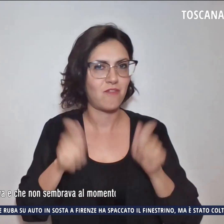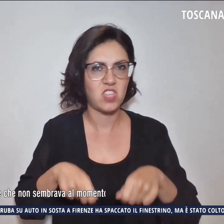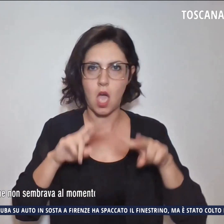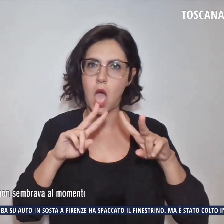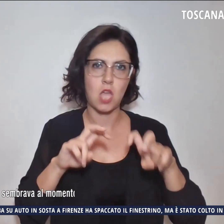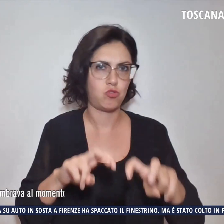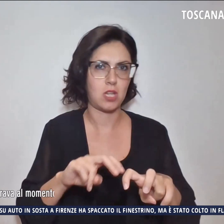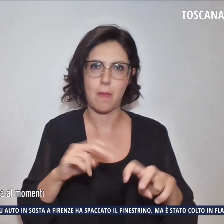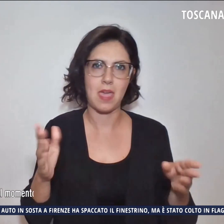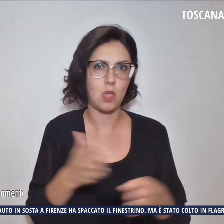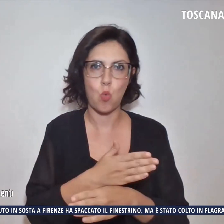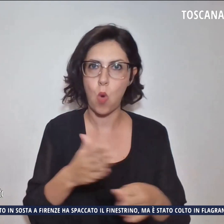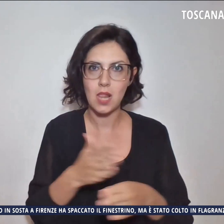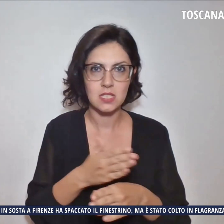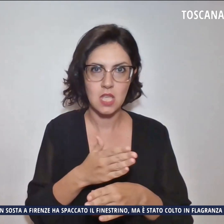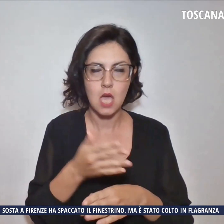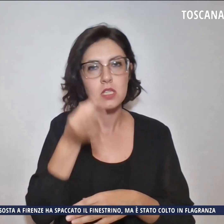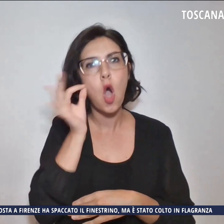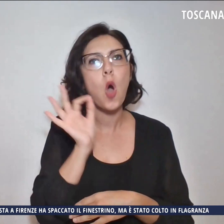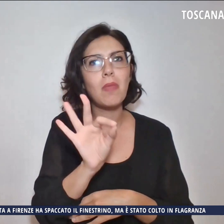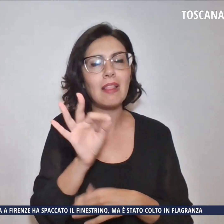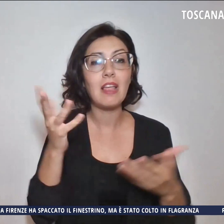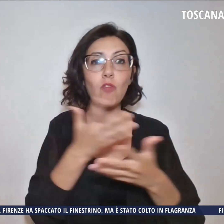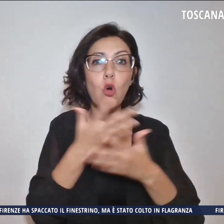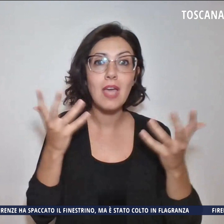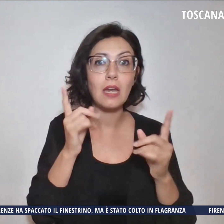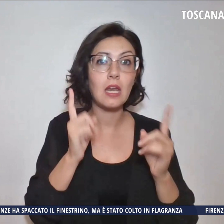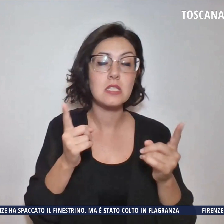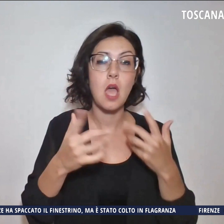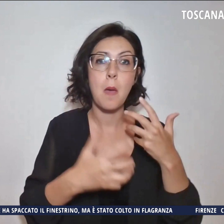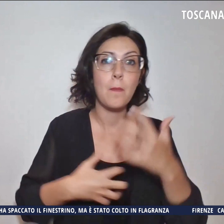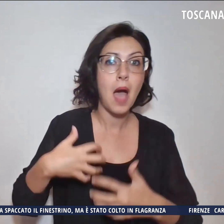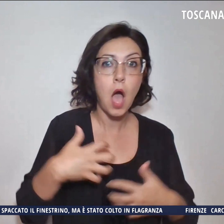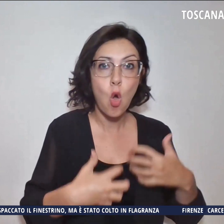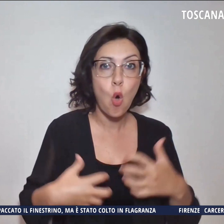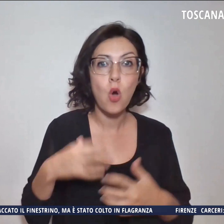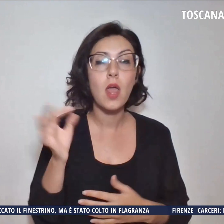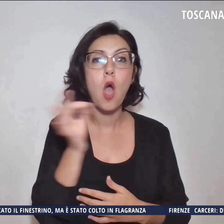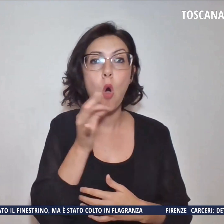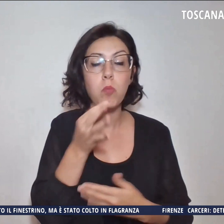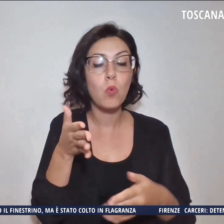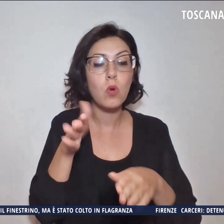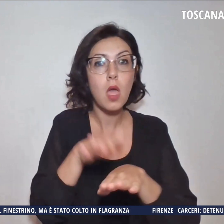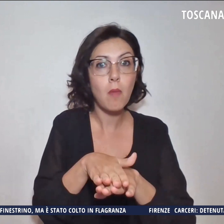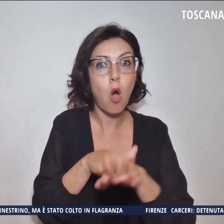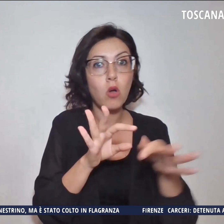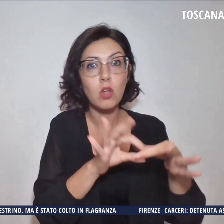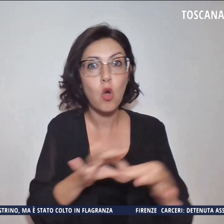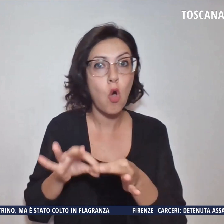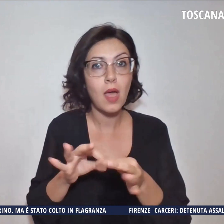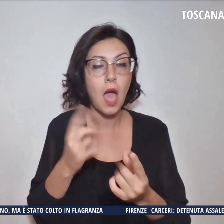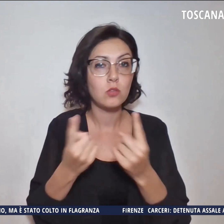chiarire se si sia trattato di un malore o se la morte sia stata causata da altri fattori.